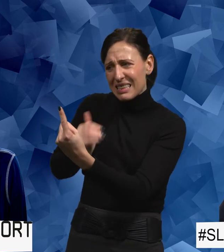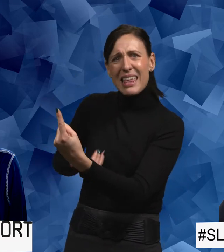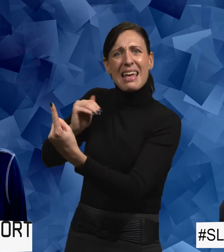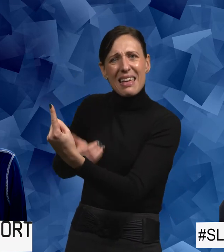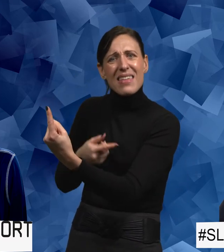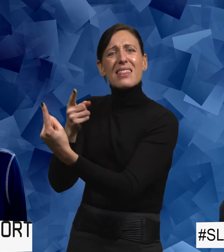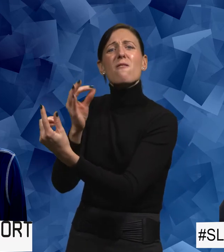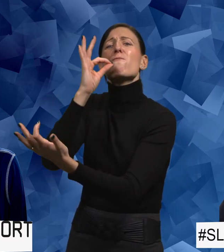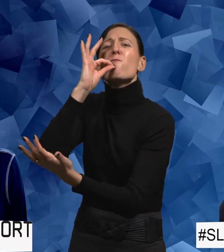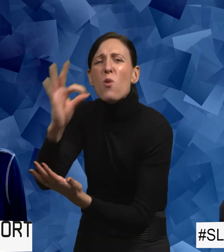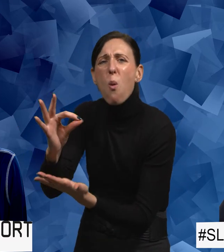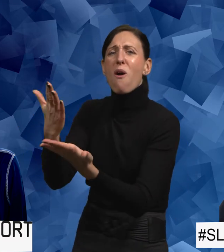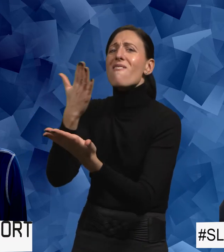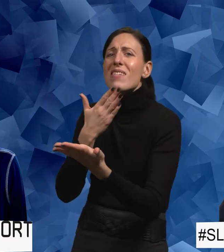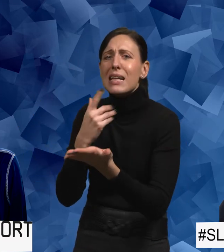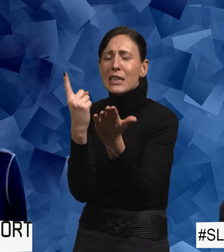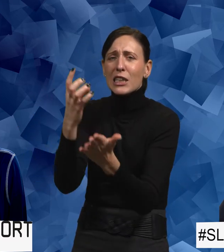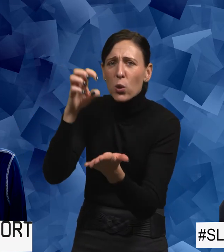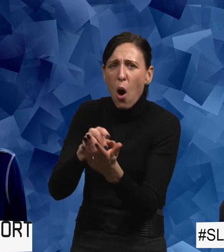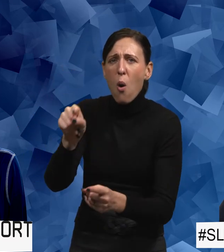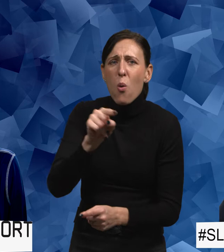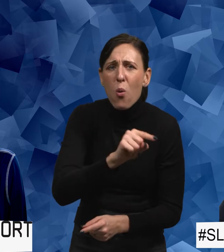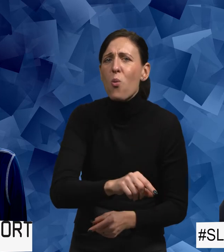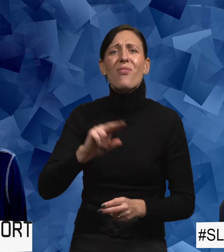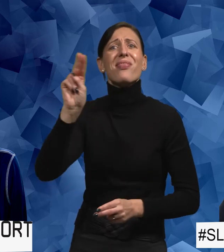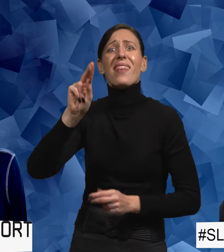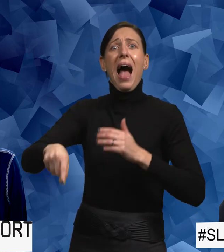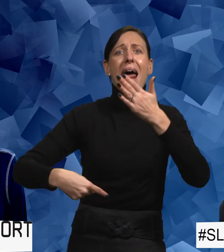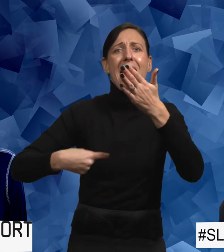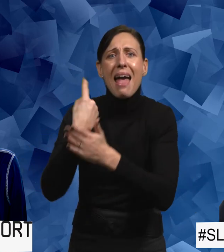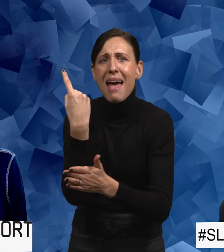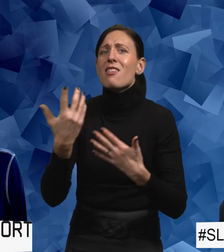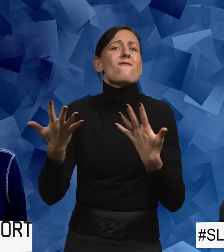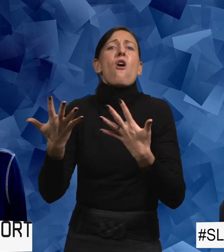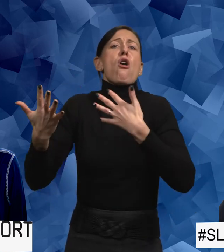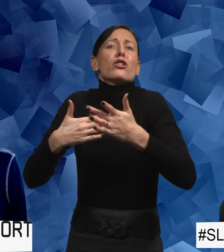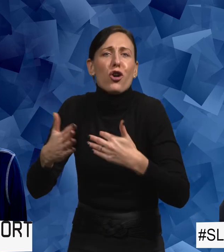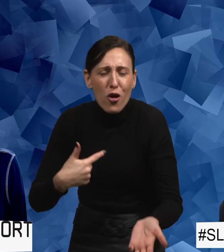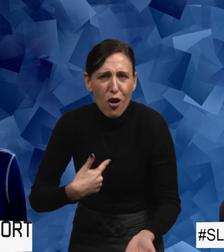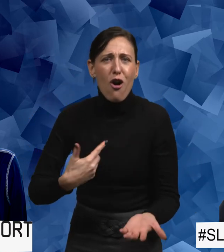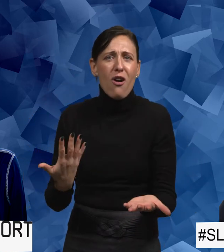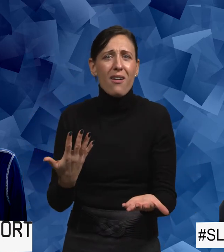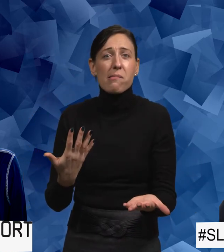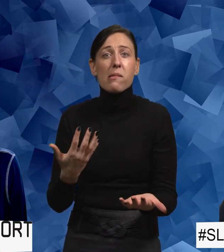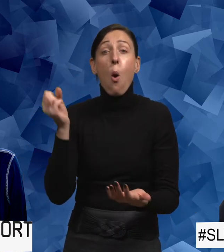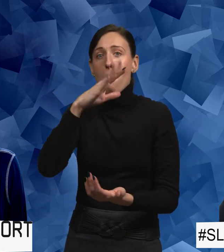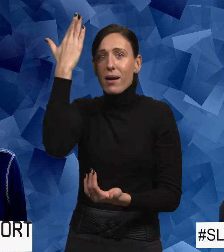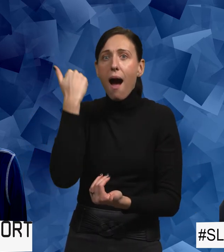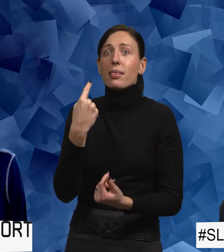på något sätt fejsa. Vad är det? Vilken situation är det? Och när det händer, vad gör jag då? Kan jag